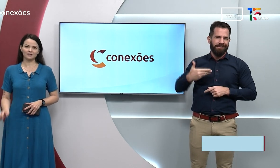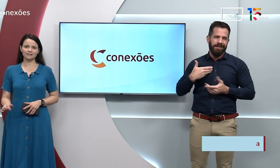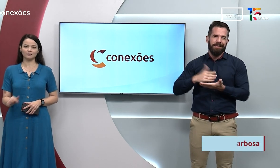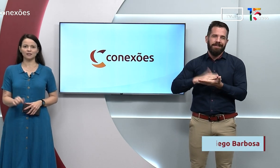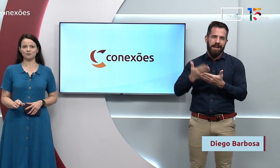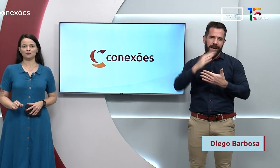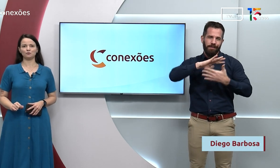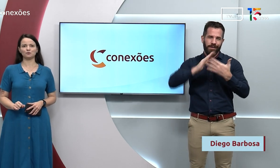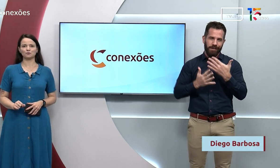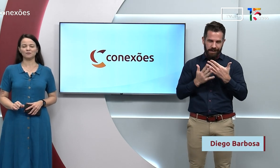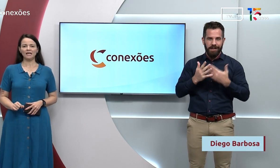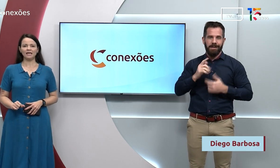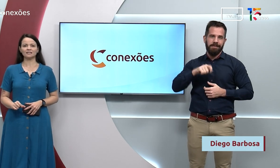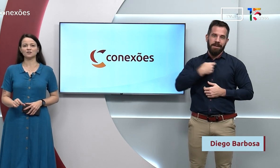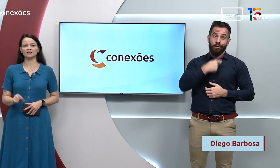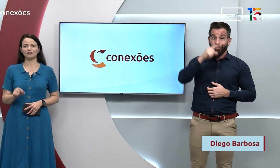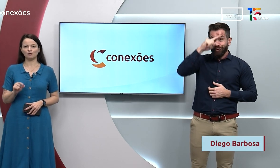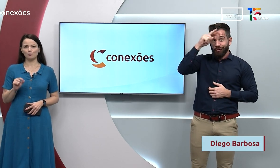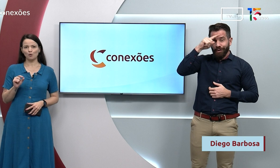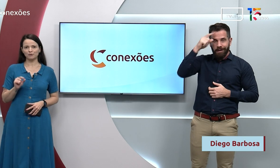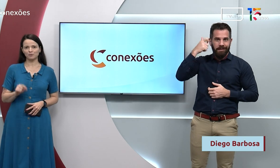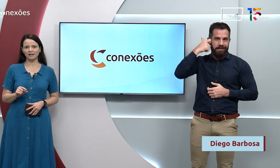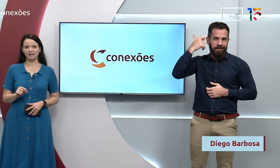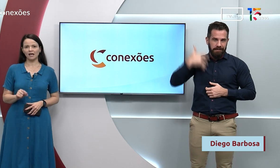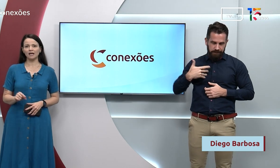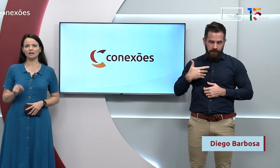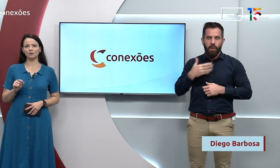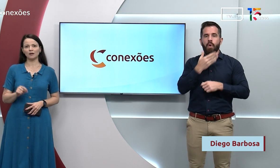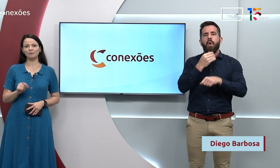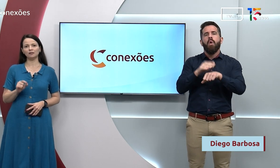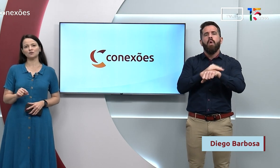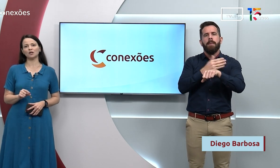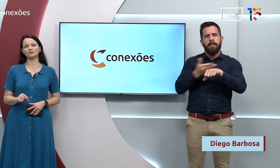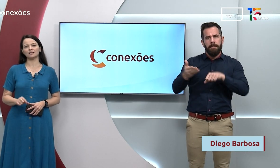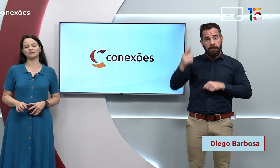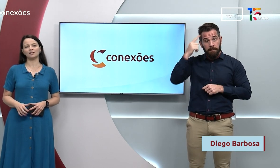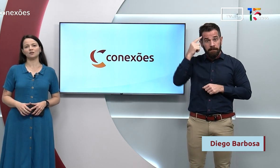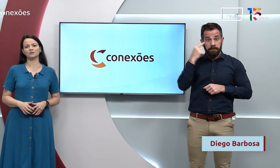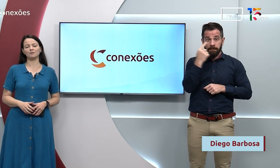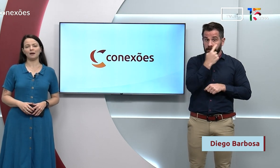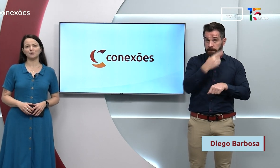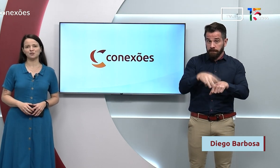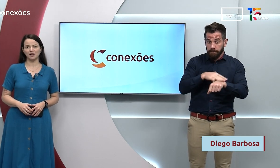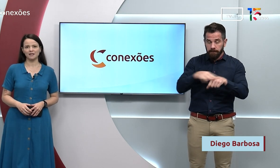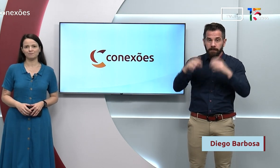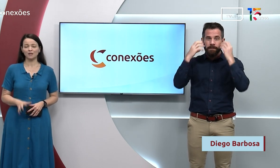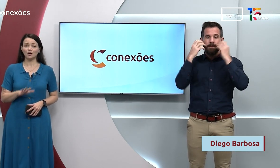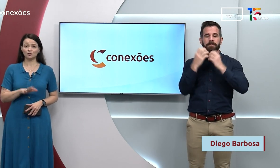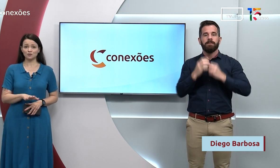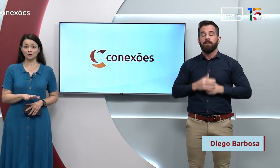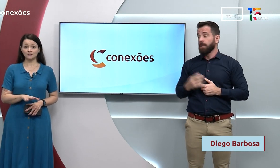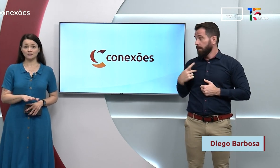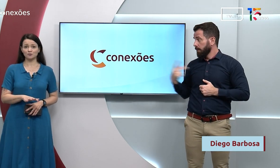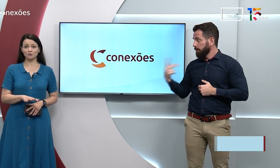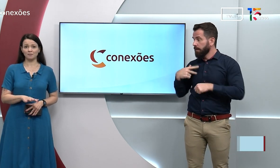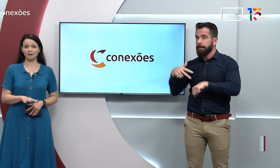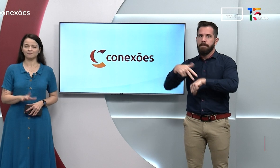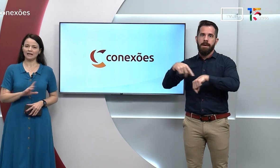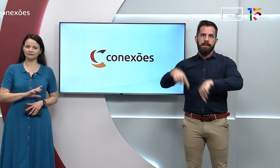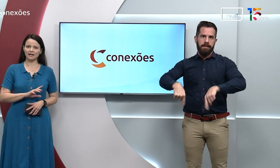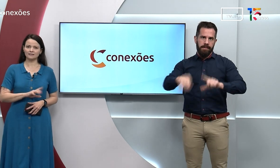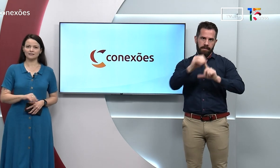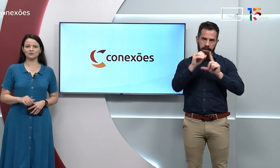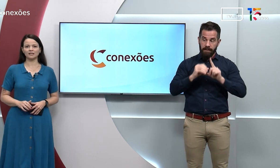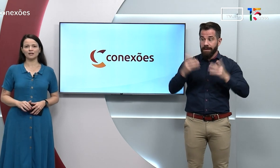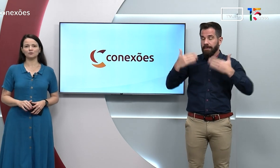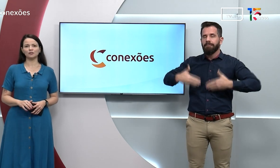faz a interpretação aqui no estúdio. Ele se descreve como um homem de pele clara, com cabelos e olhos castanhos e barba cheia. Nós dois estamos de pé.